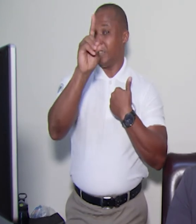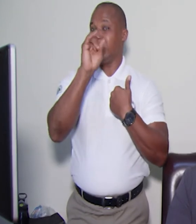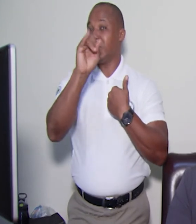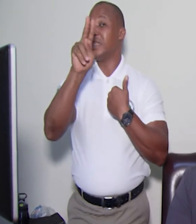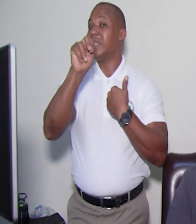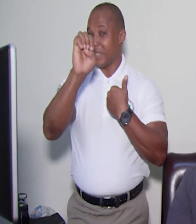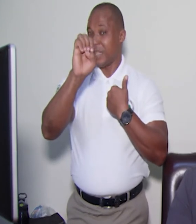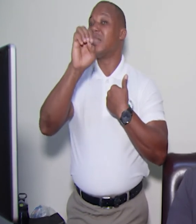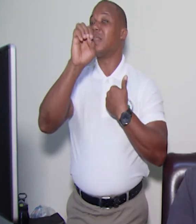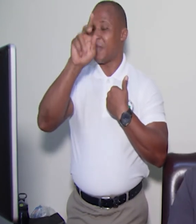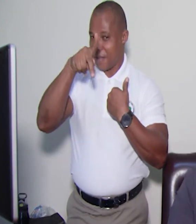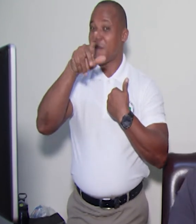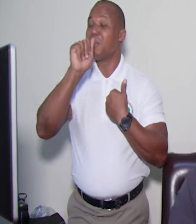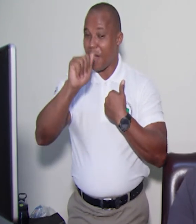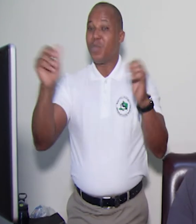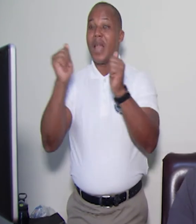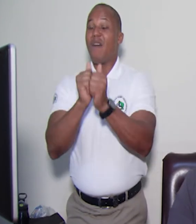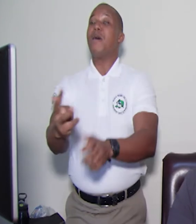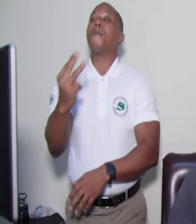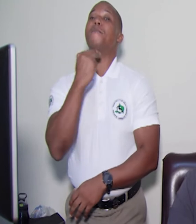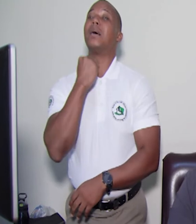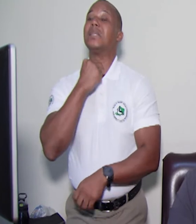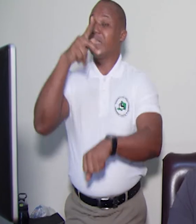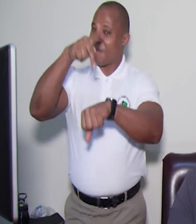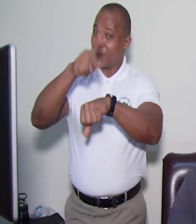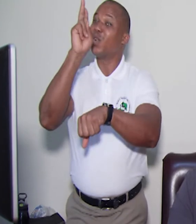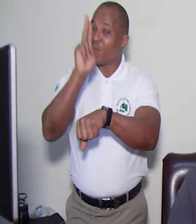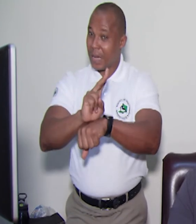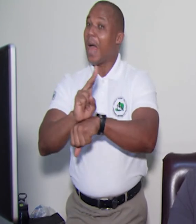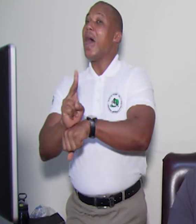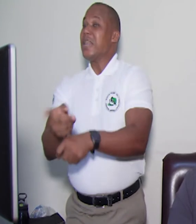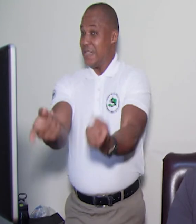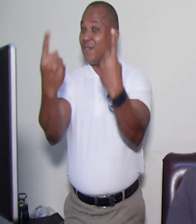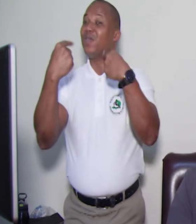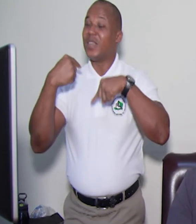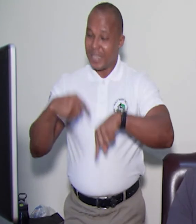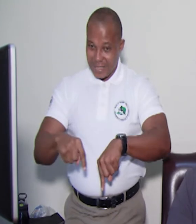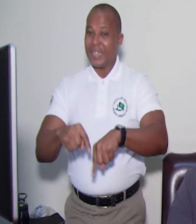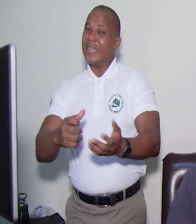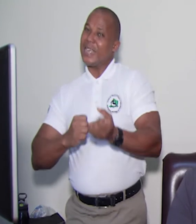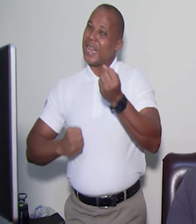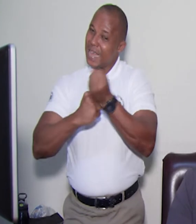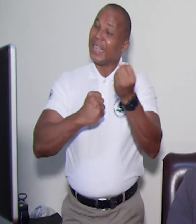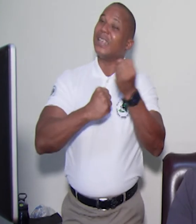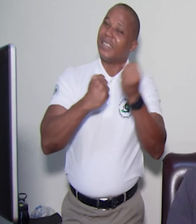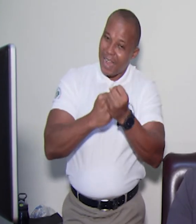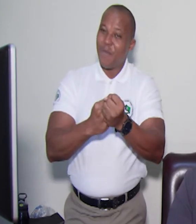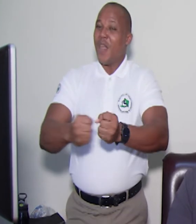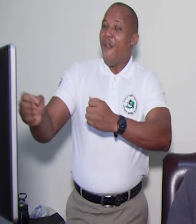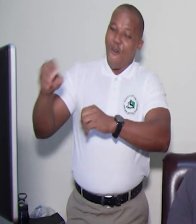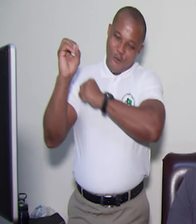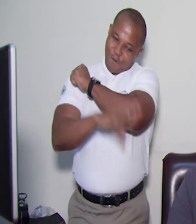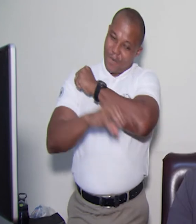Petionvilatou. Donk ki te vini en akui, yo te fon premier netroyaj, ramase fatra, mette eklor, donk yo te fon premier